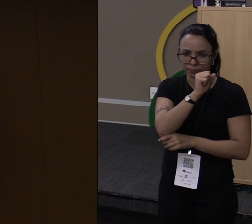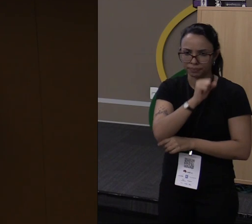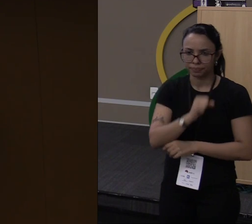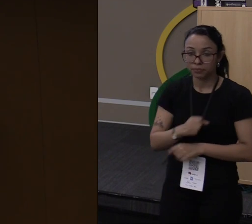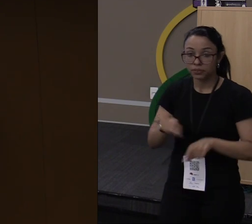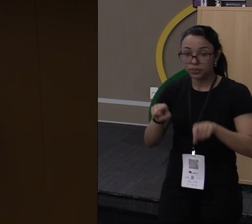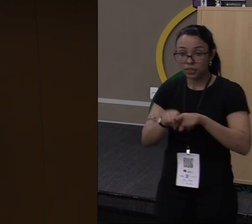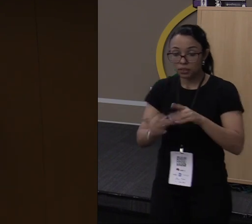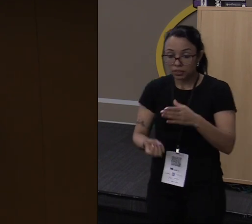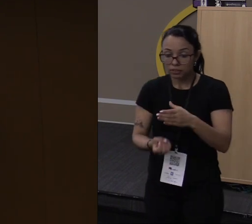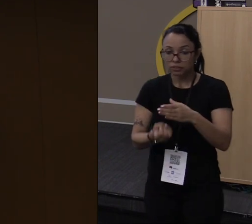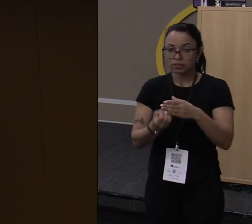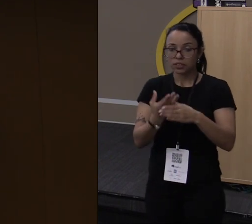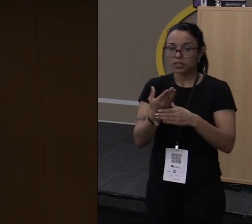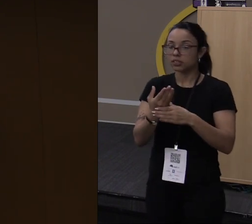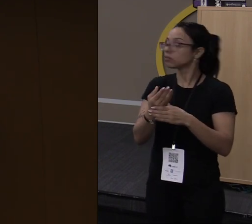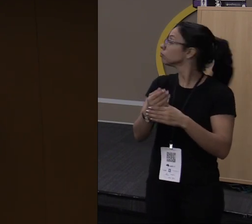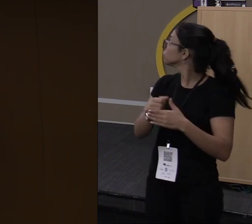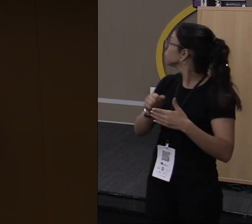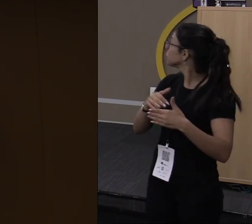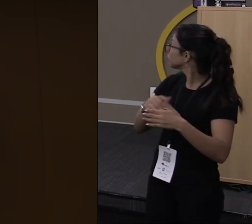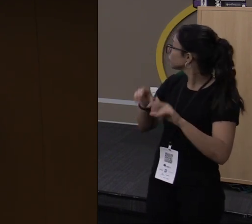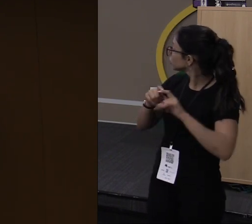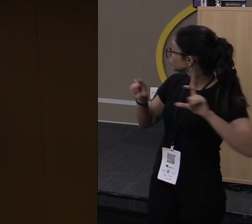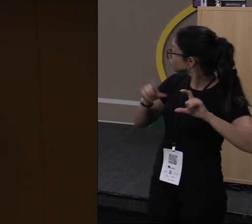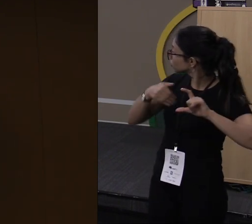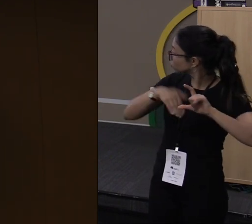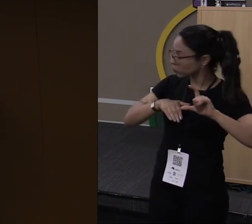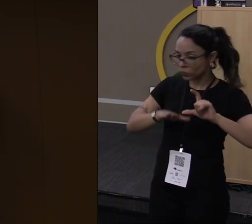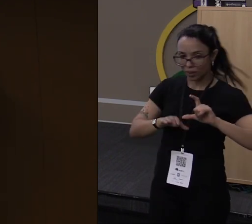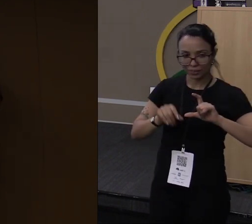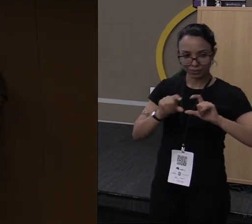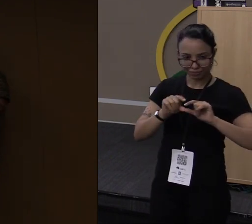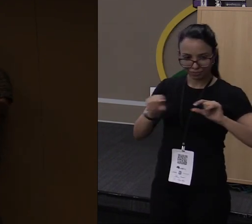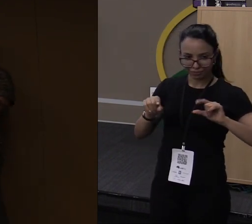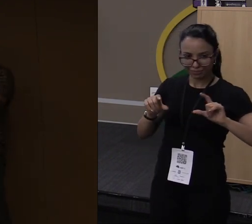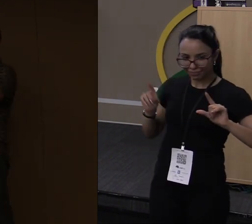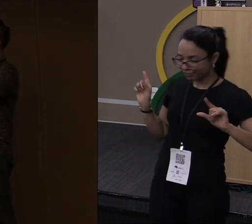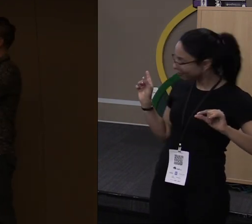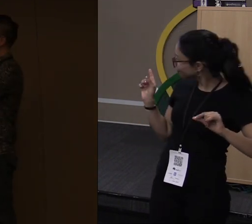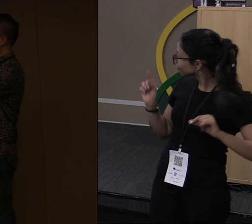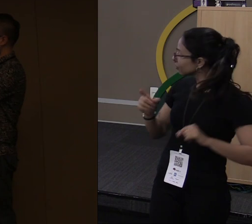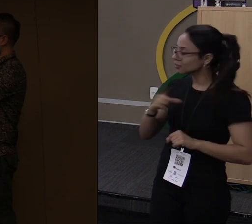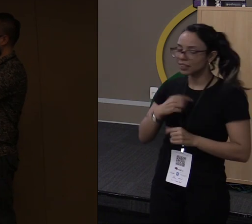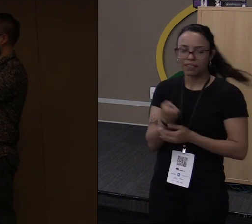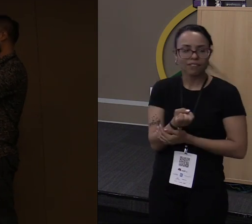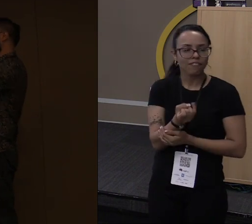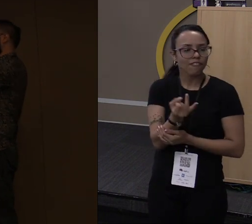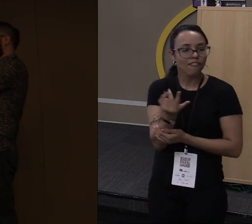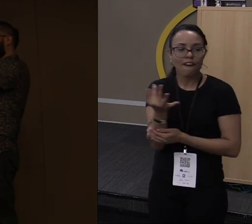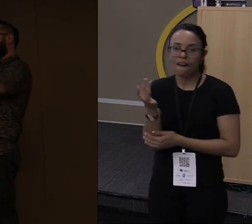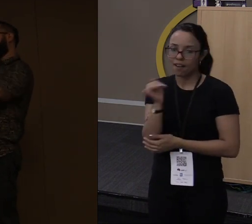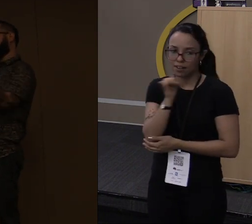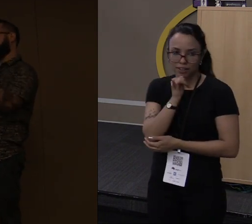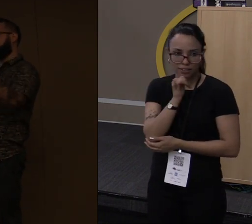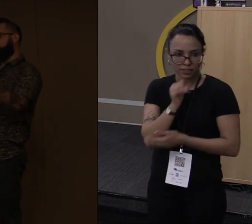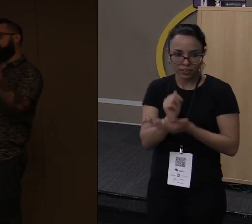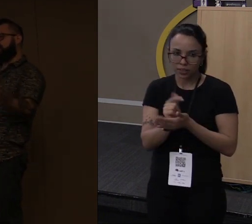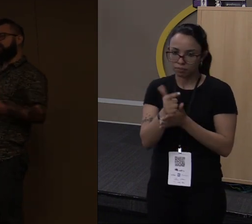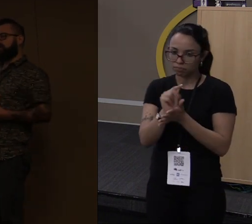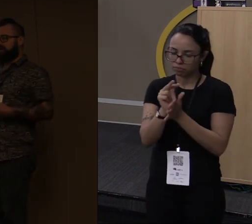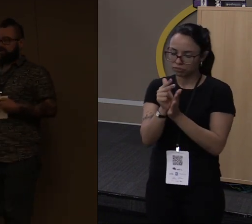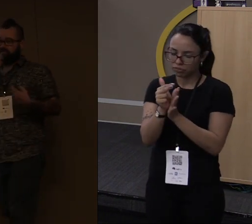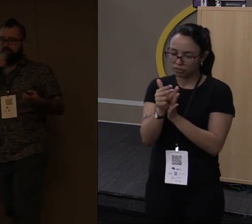também que está no bit.ly py2rs, que tem vários outros exemplos de uma função escrita em Python em Rust